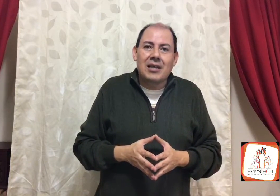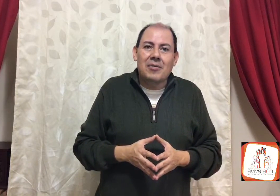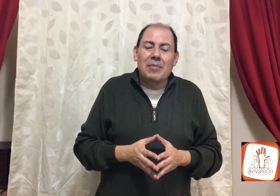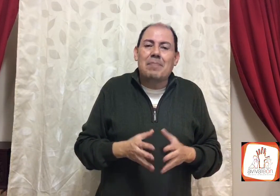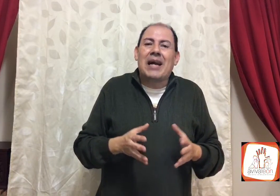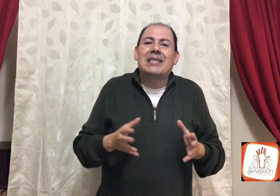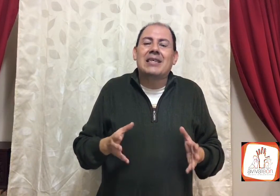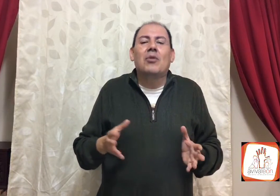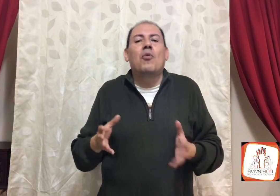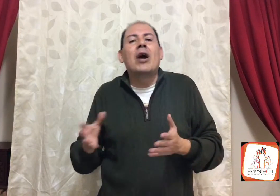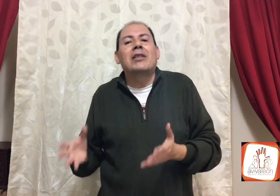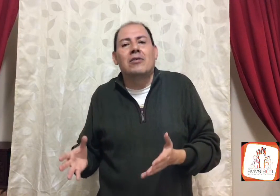me ha parecido bueno,